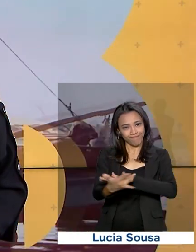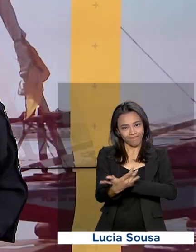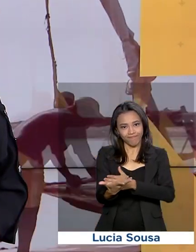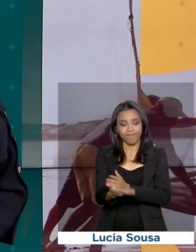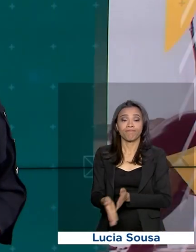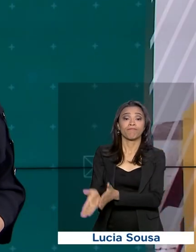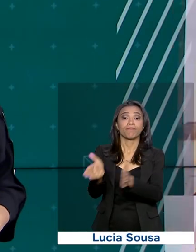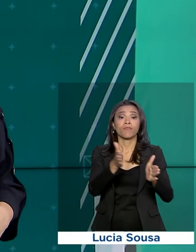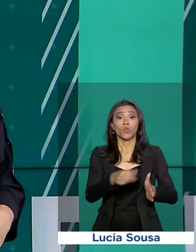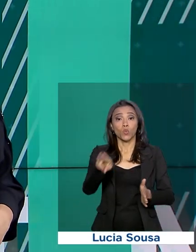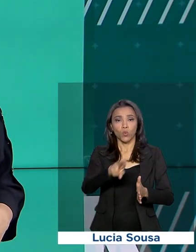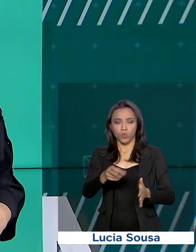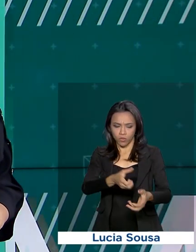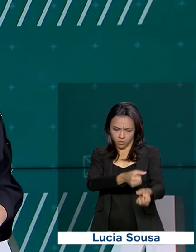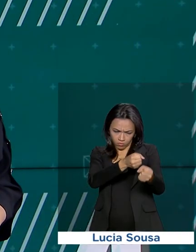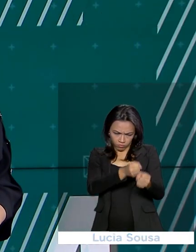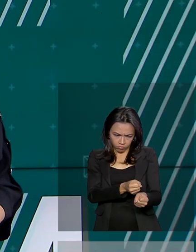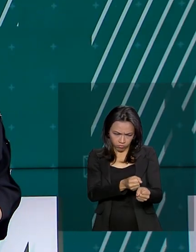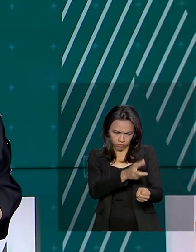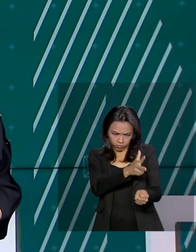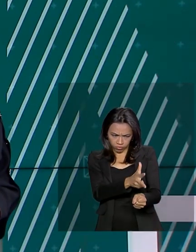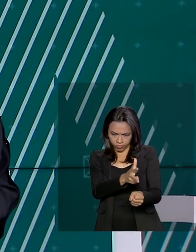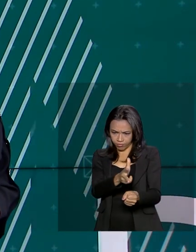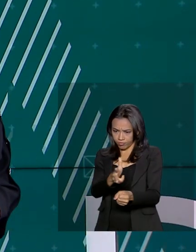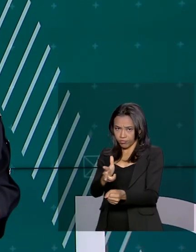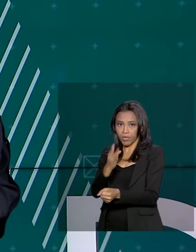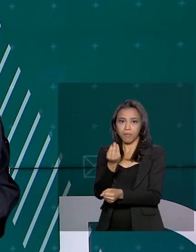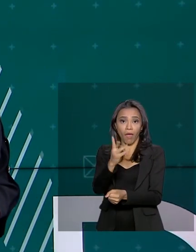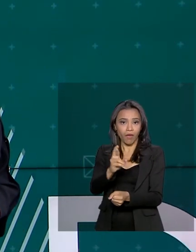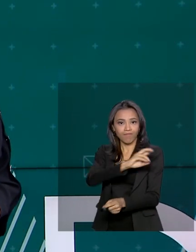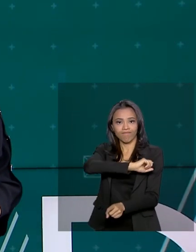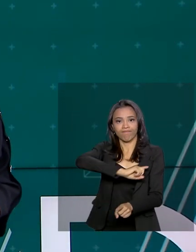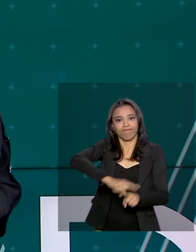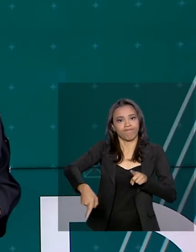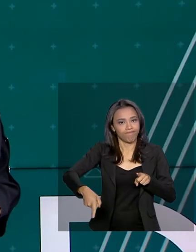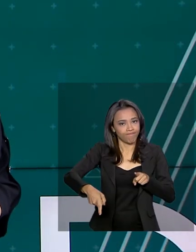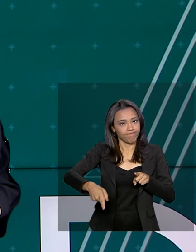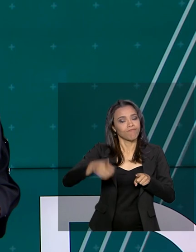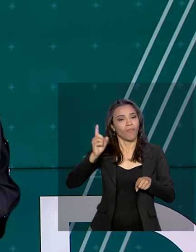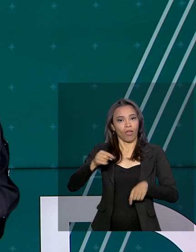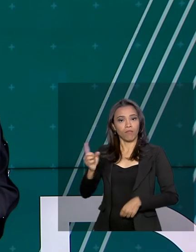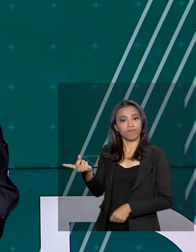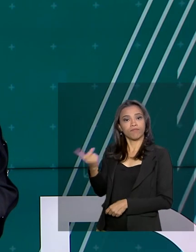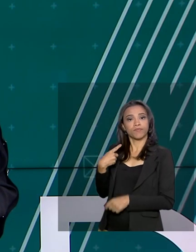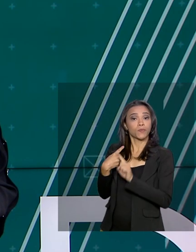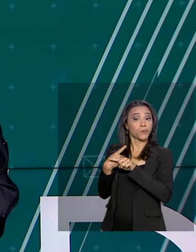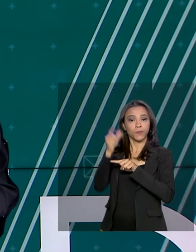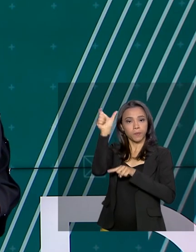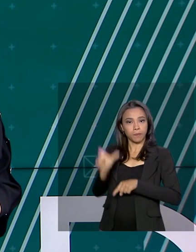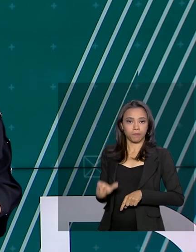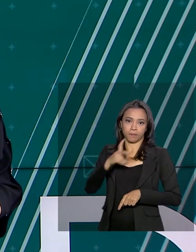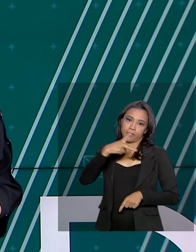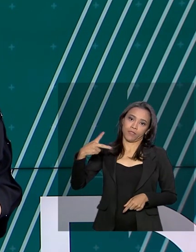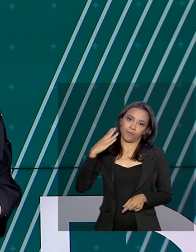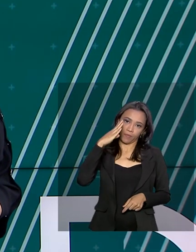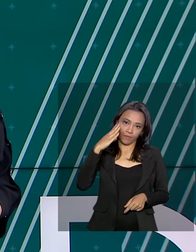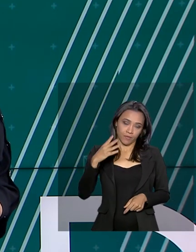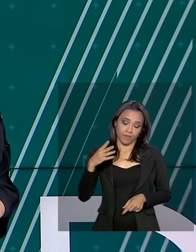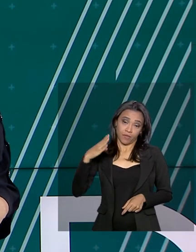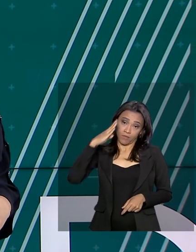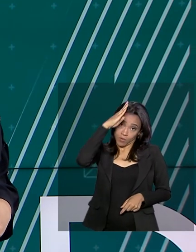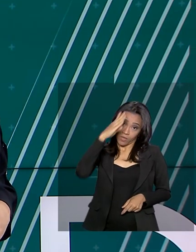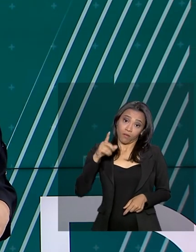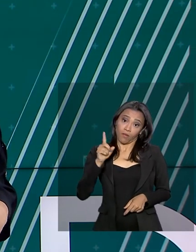O uso de radares móveis em rodovias federais está suspenso. A determinação é do presidente Jair Bolsonaro e vale para os